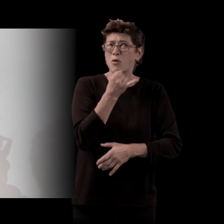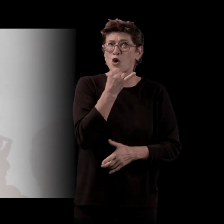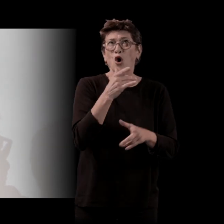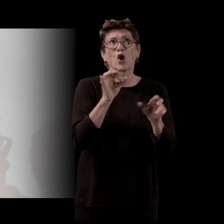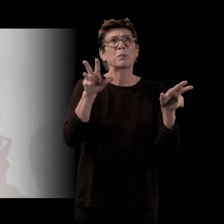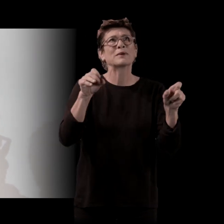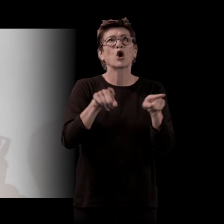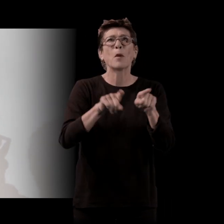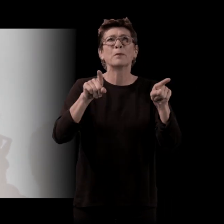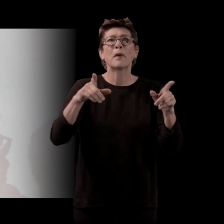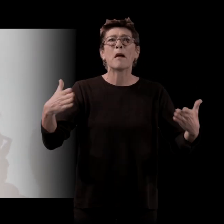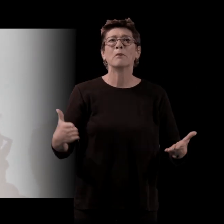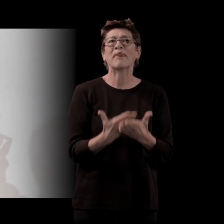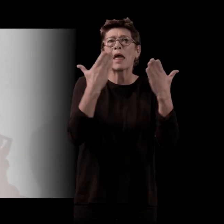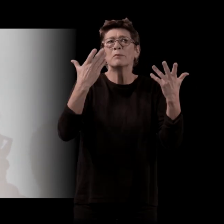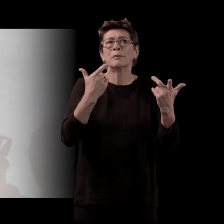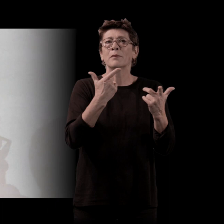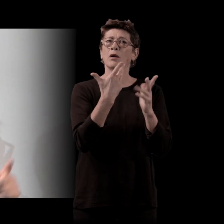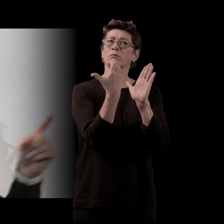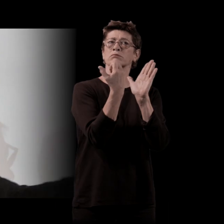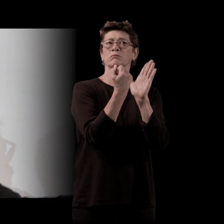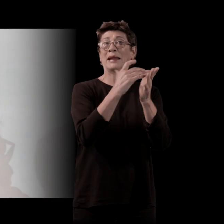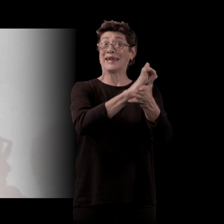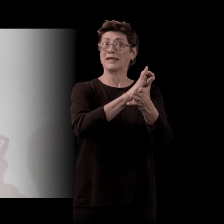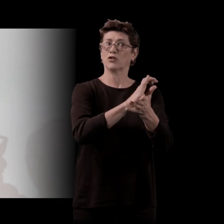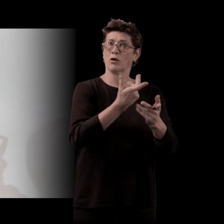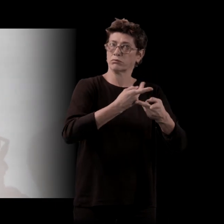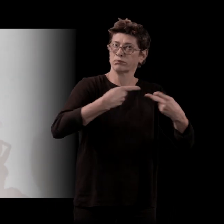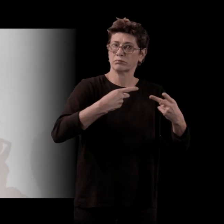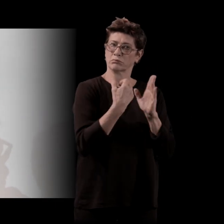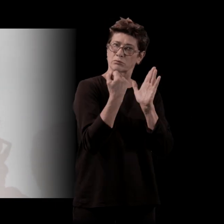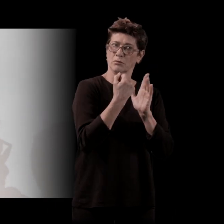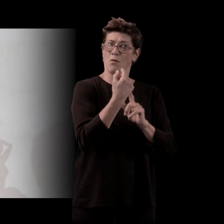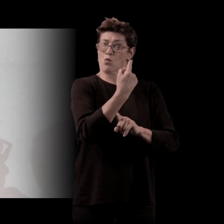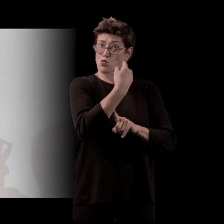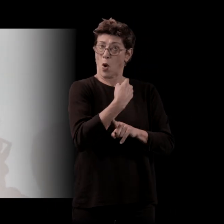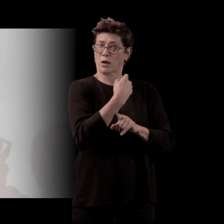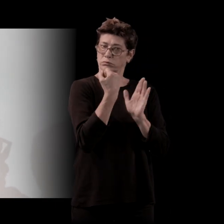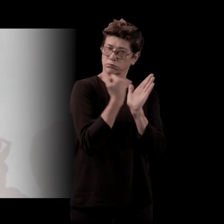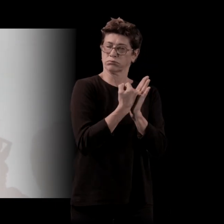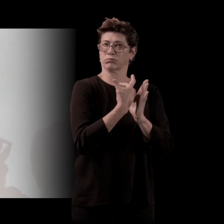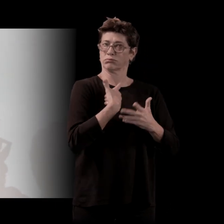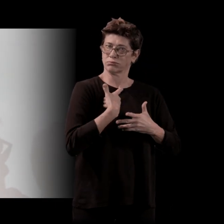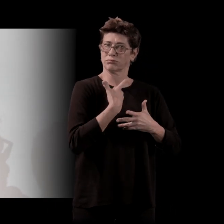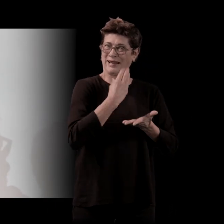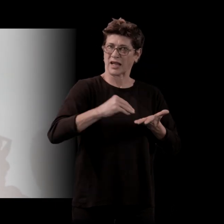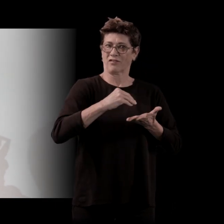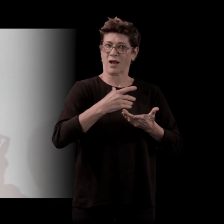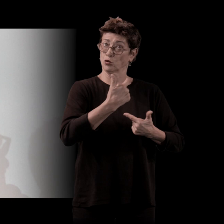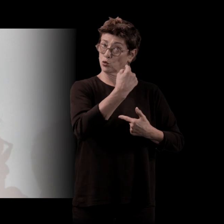performative de l'éditeur dont c le métier et qui dit « Toi, tu en es. » Tu fais partie de ces gens-là. Ça faisait